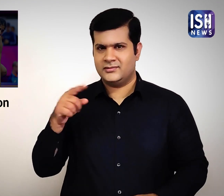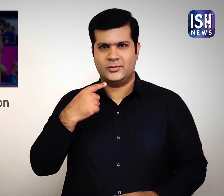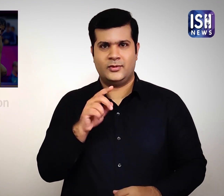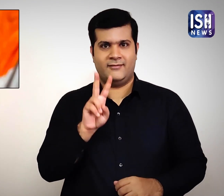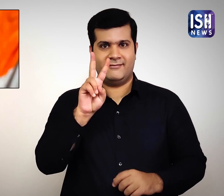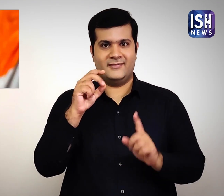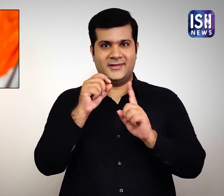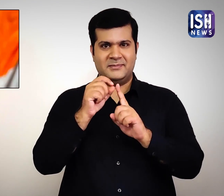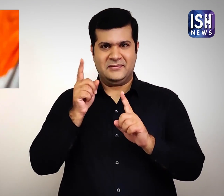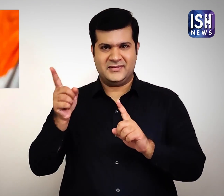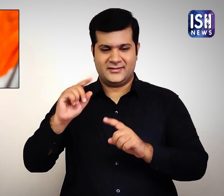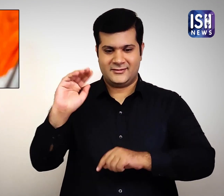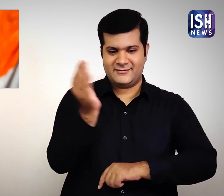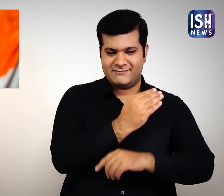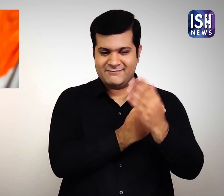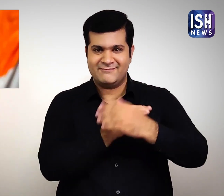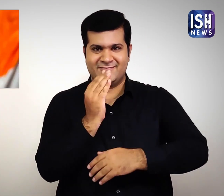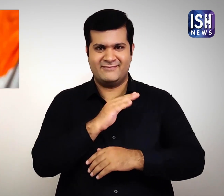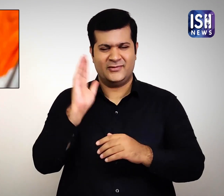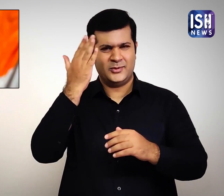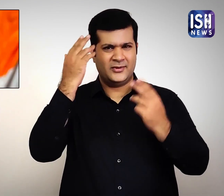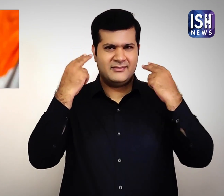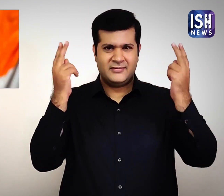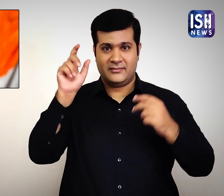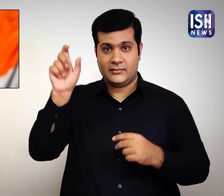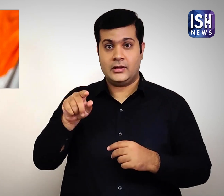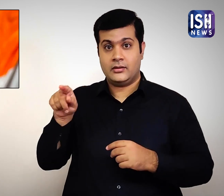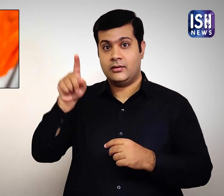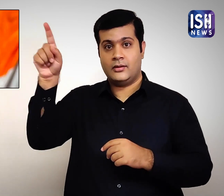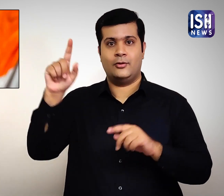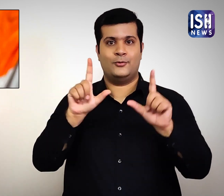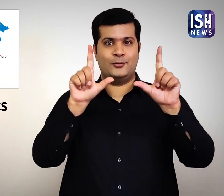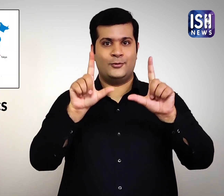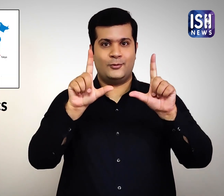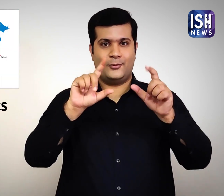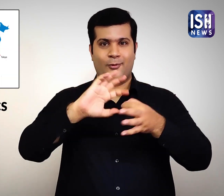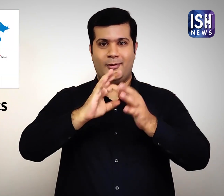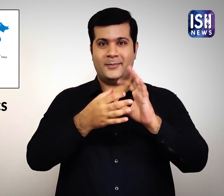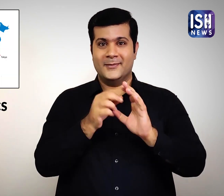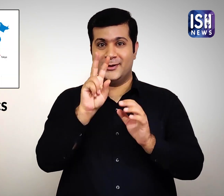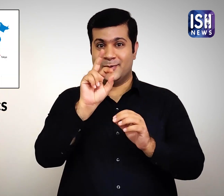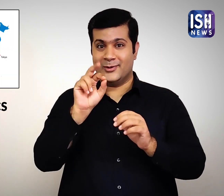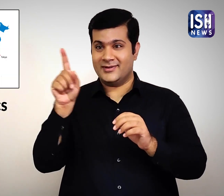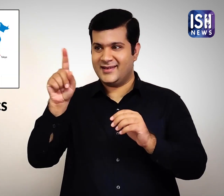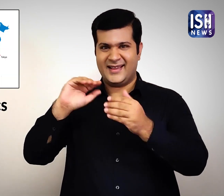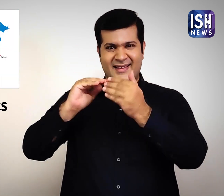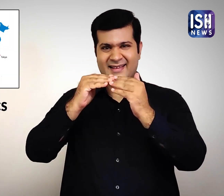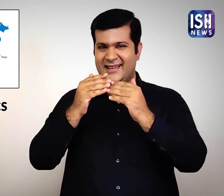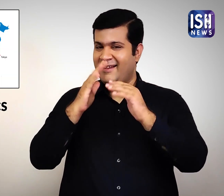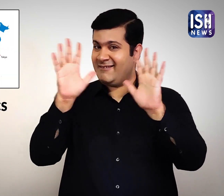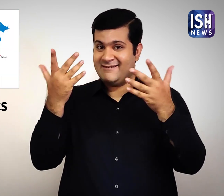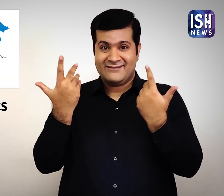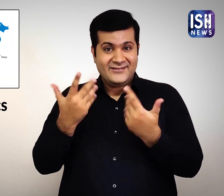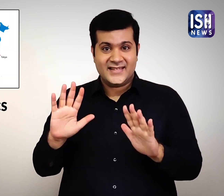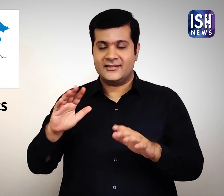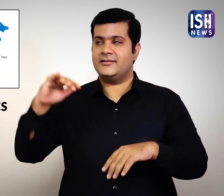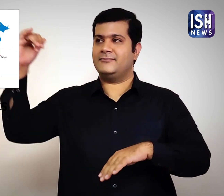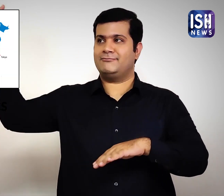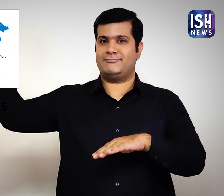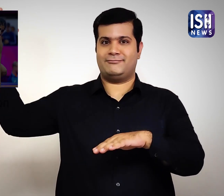विनेश फोगाट एक जानी मानी पहलवान है। WFI ने विनेश फोगाट के टोक्यो ओलिम्पिक से लौटने